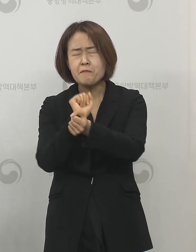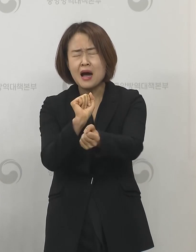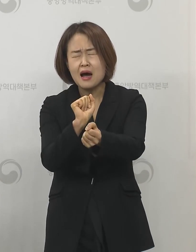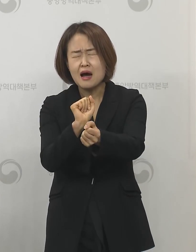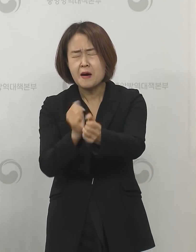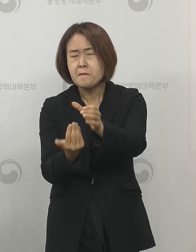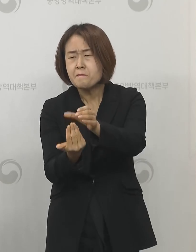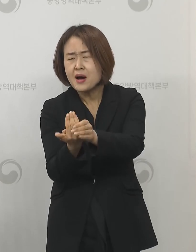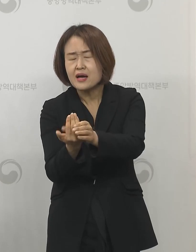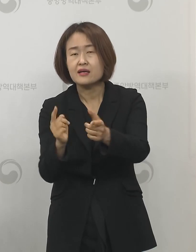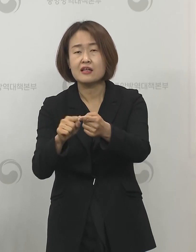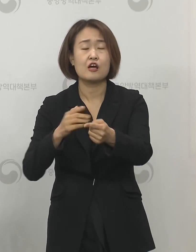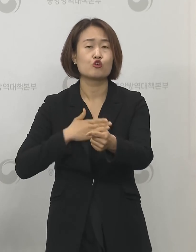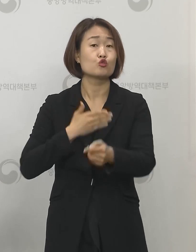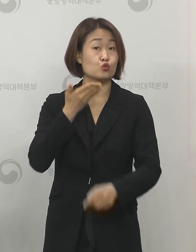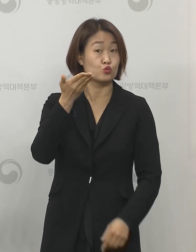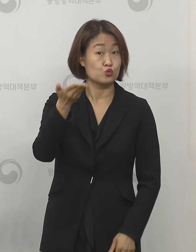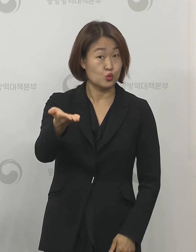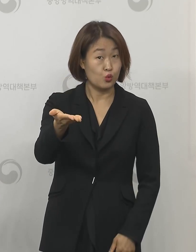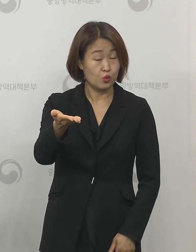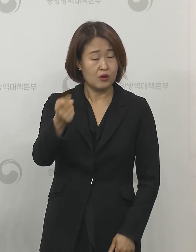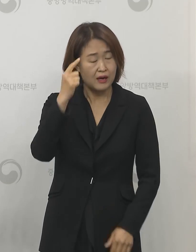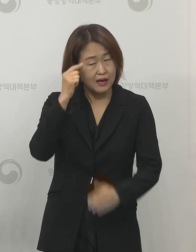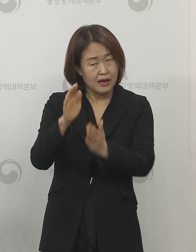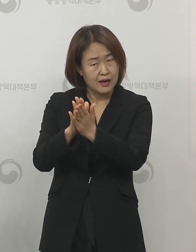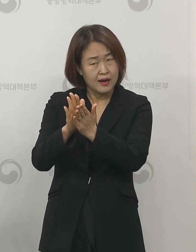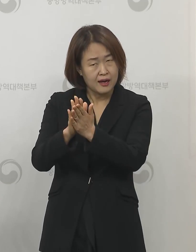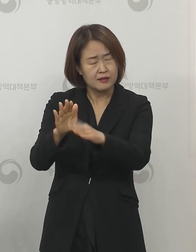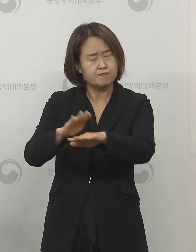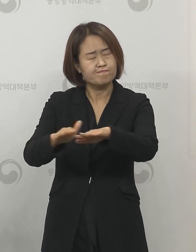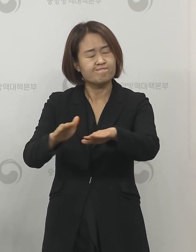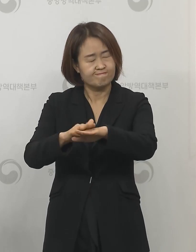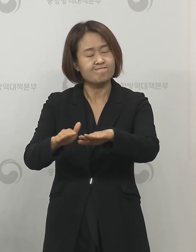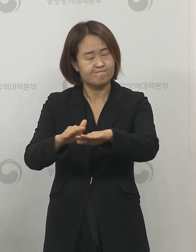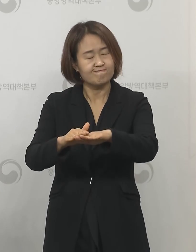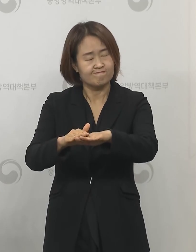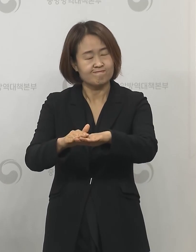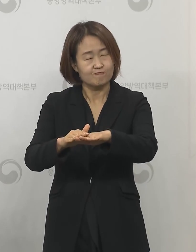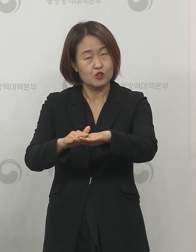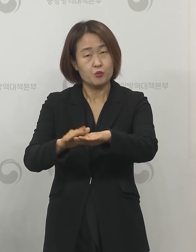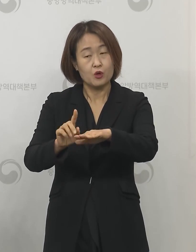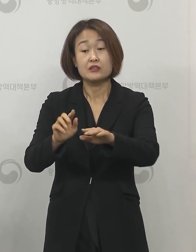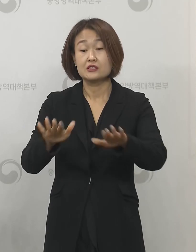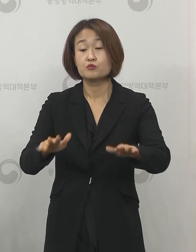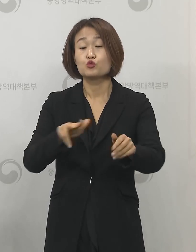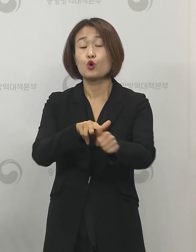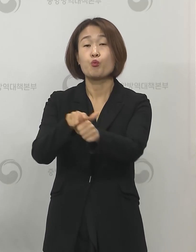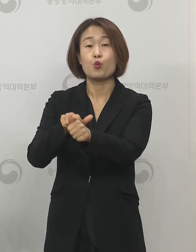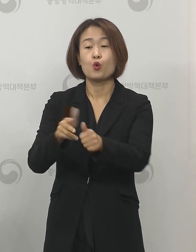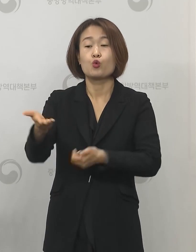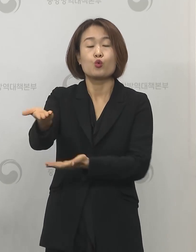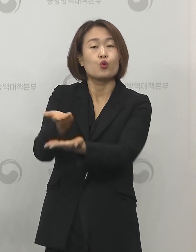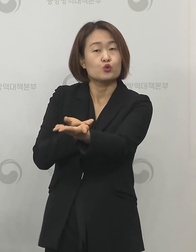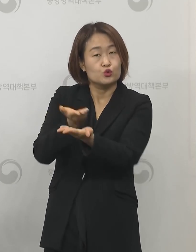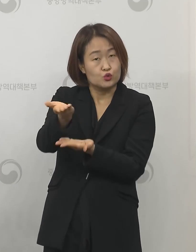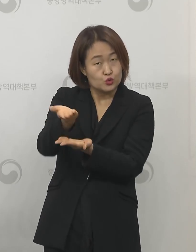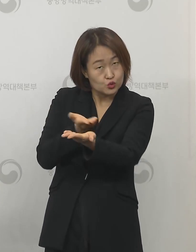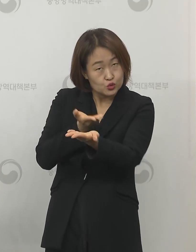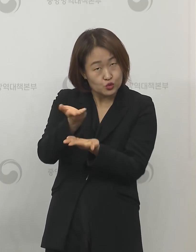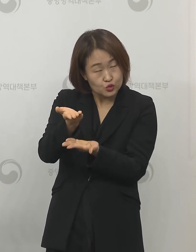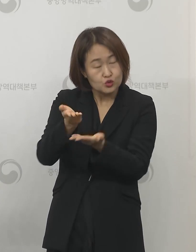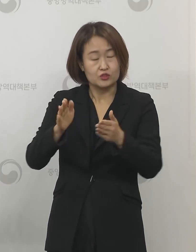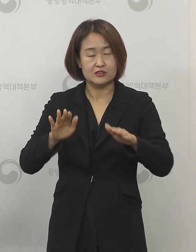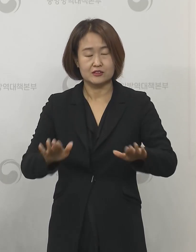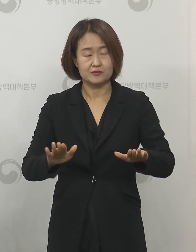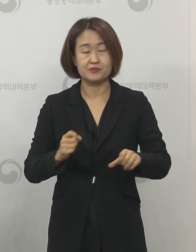통보를 하고 또 해당 국가에서 적절한 조치를 진행하도록 그렇게 정보 공유를 하고 안내를 한